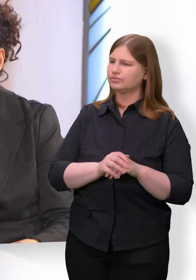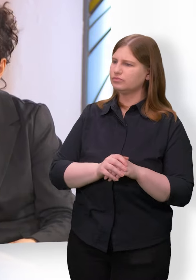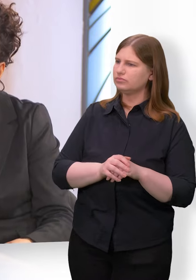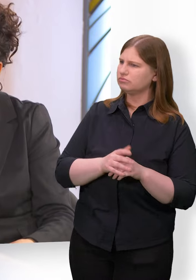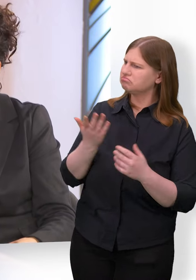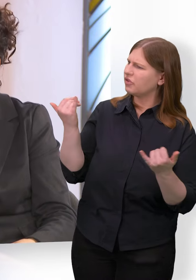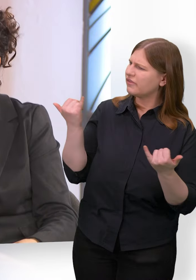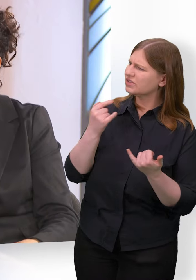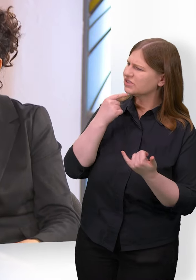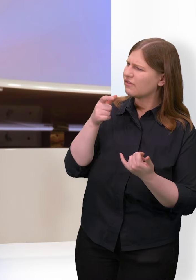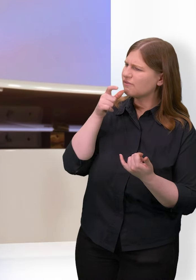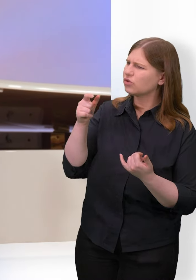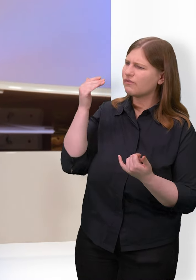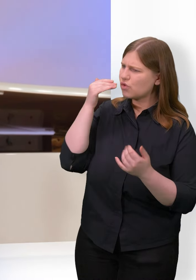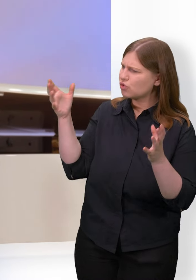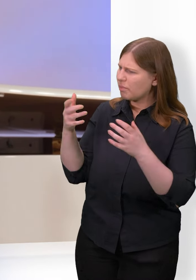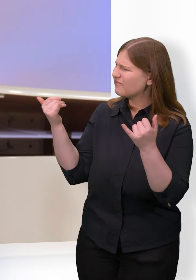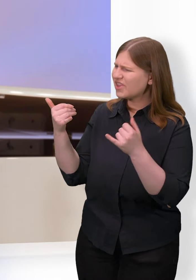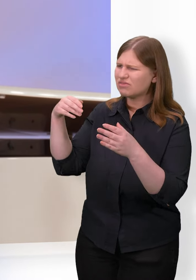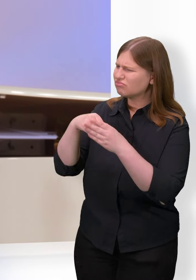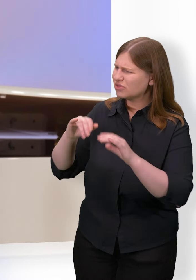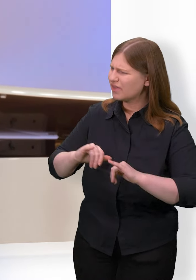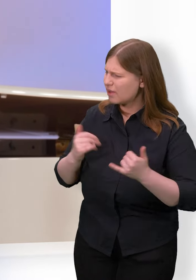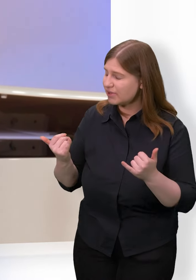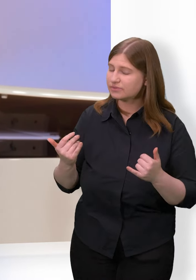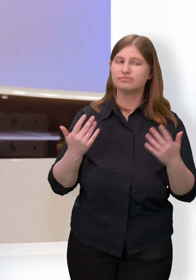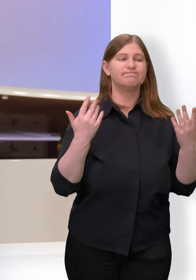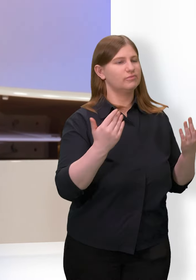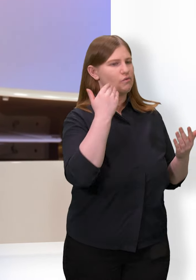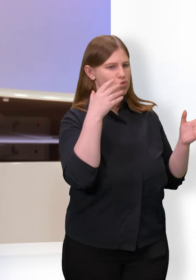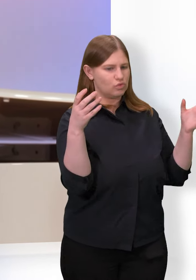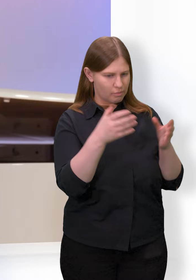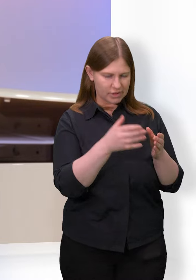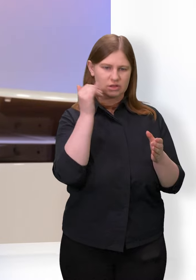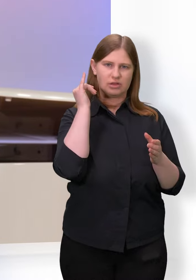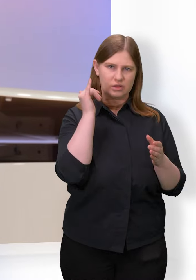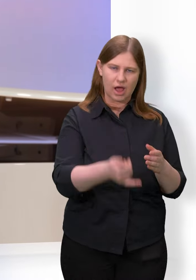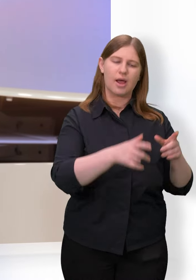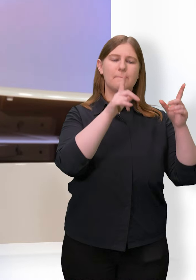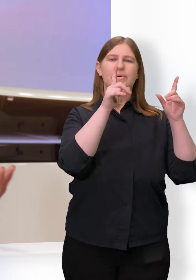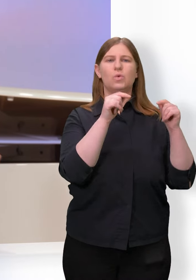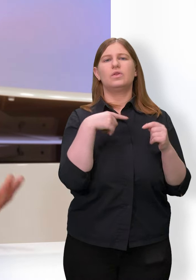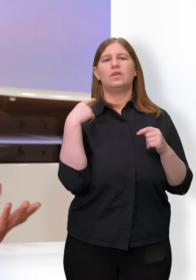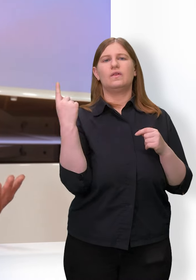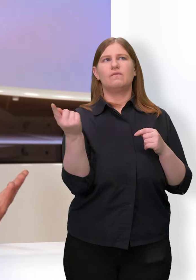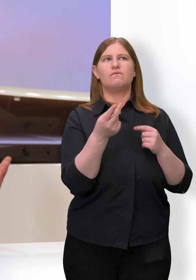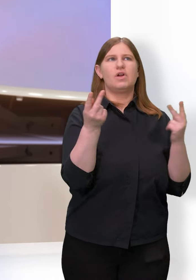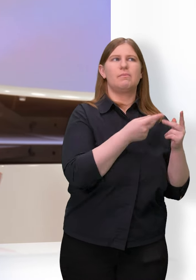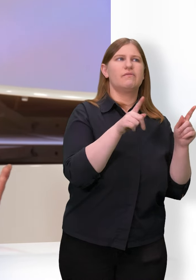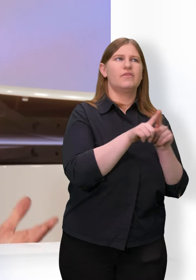Wohngruppe? Genau. Wohngruppe heißt dann tatsächlich, dass wir vielleicht vergleichbar wie in einer Art Großfamilie,